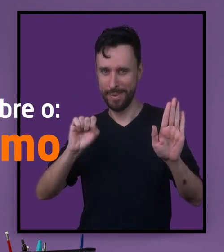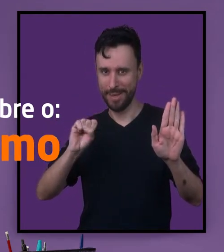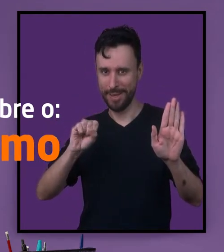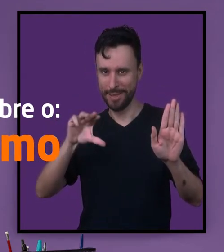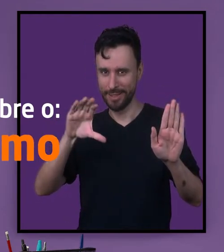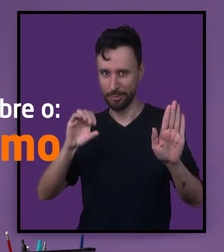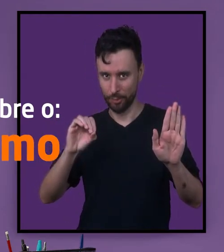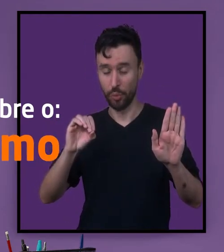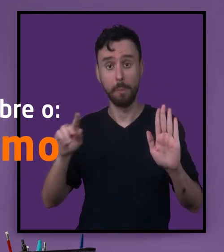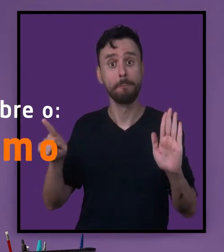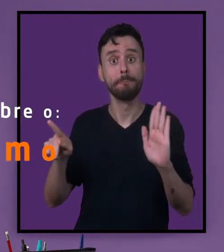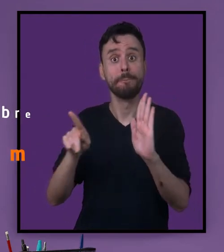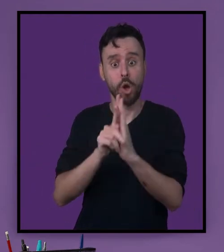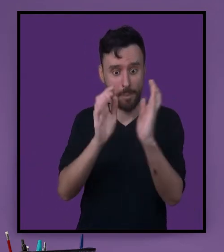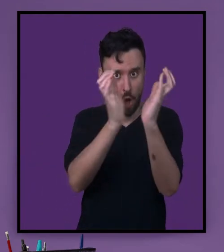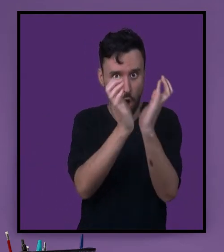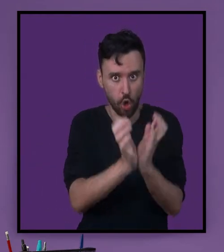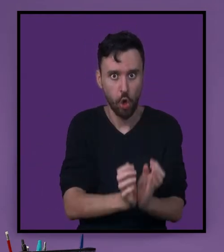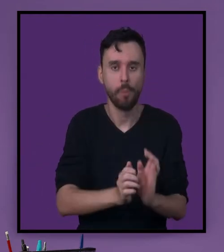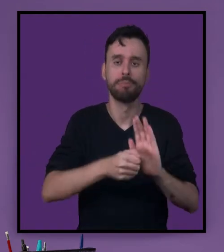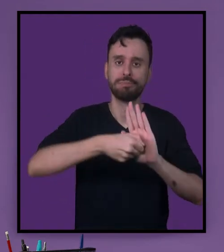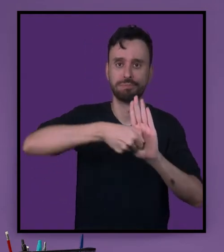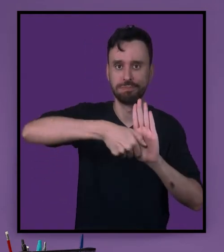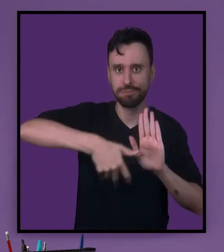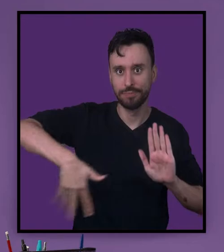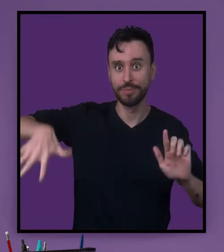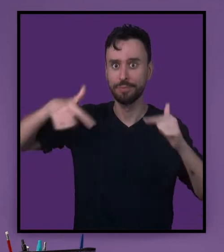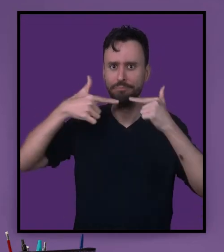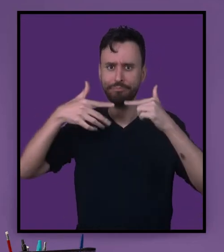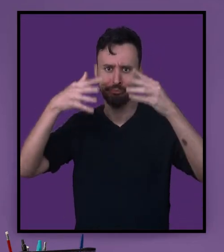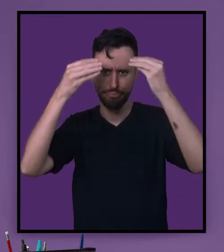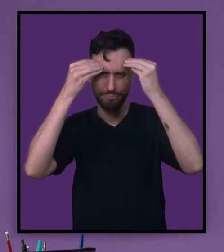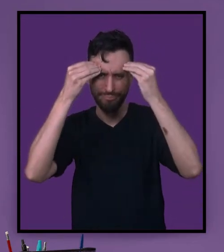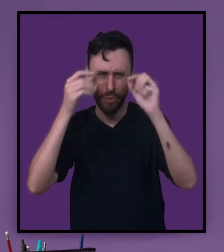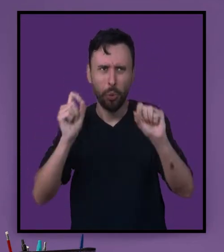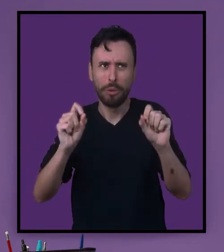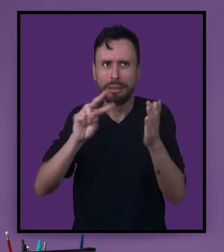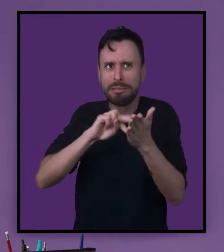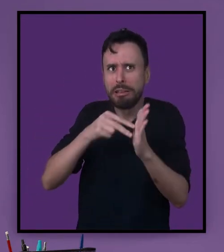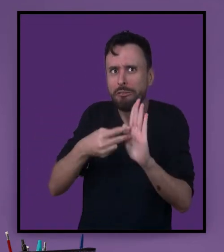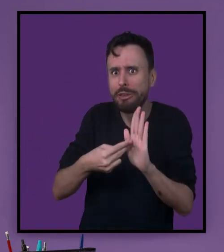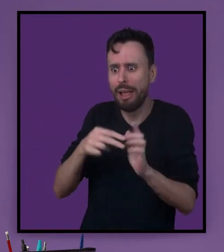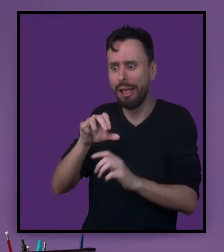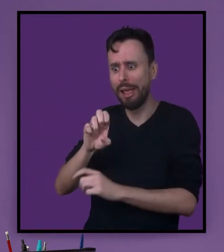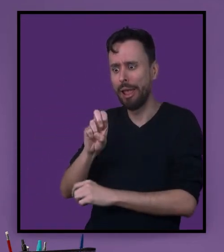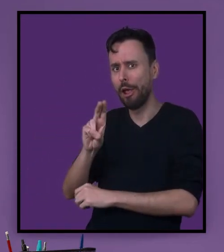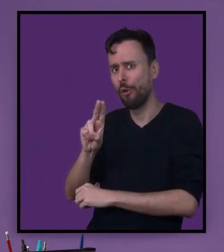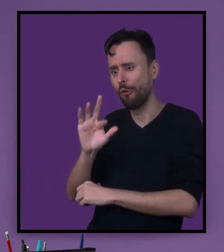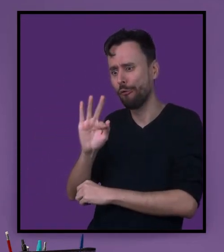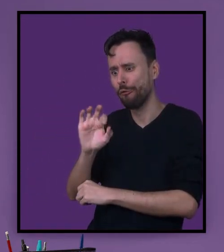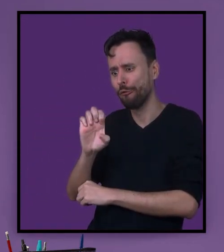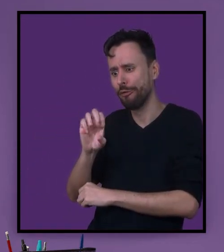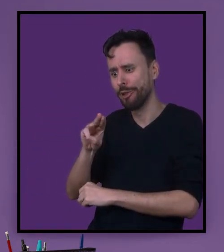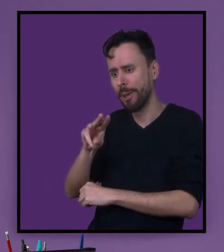É uma figura de linguagem. Mas o que é eufemismo? Eufemismo é